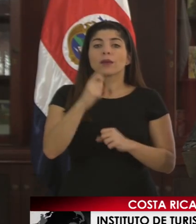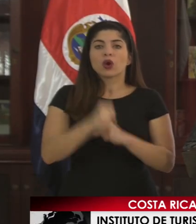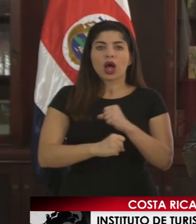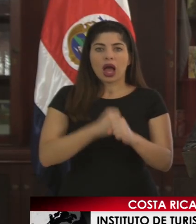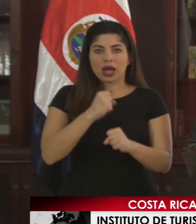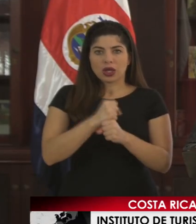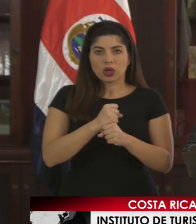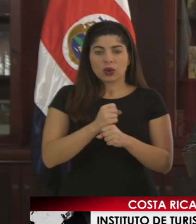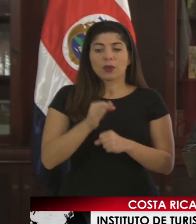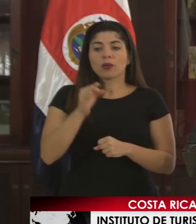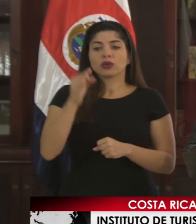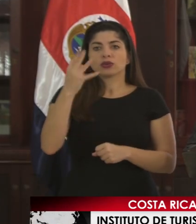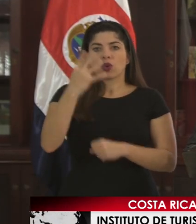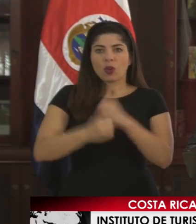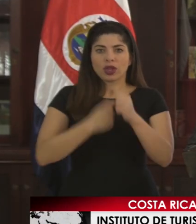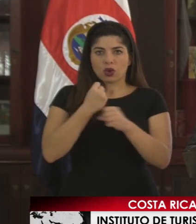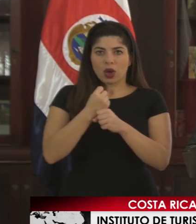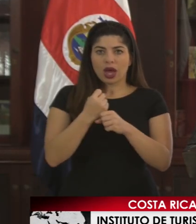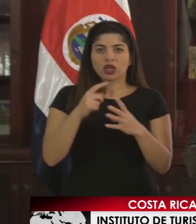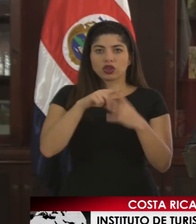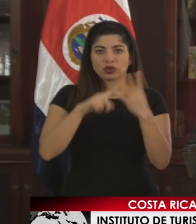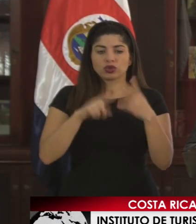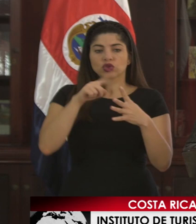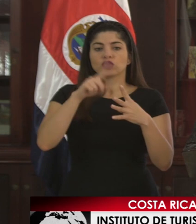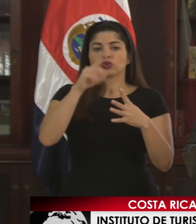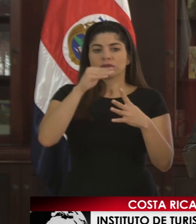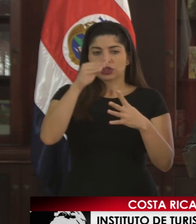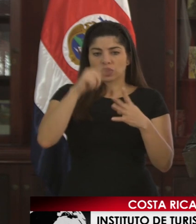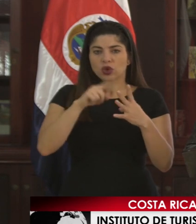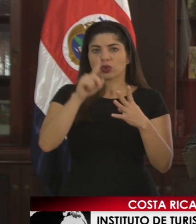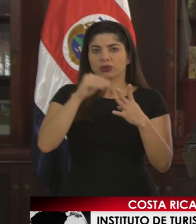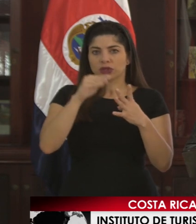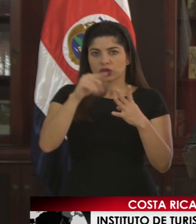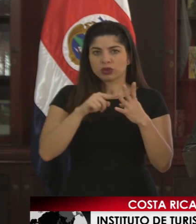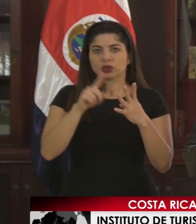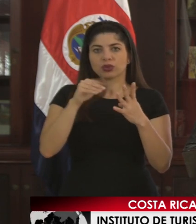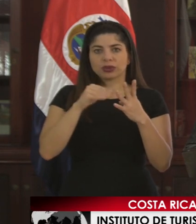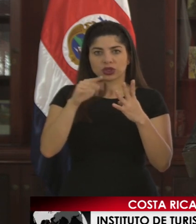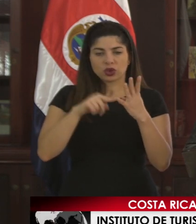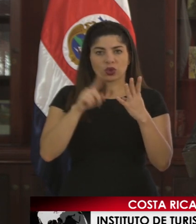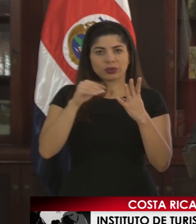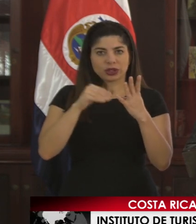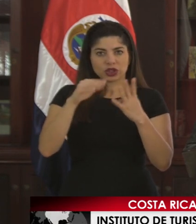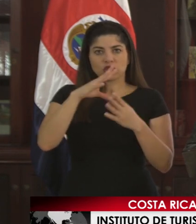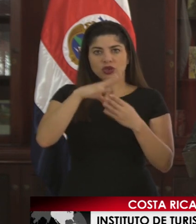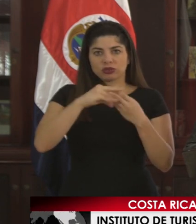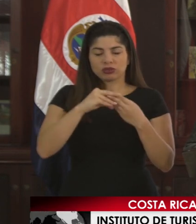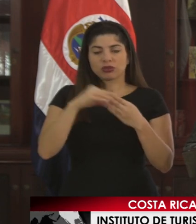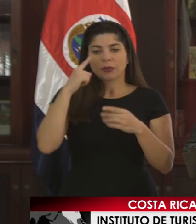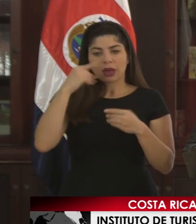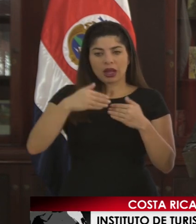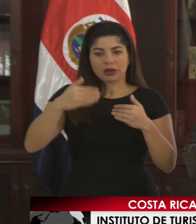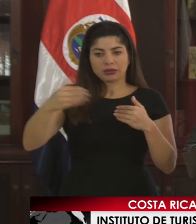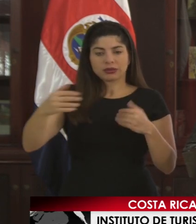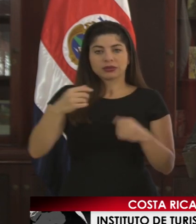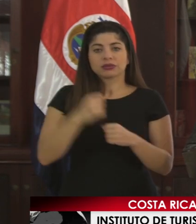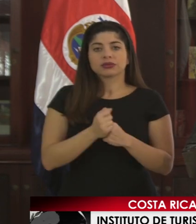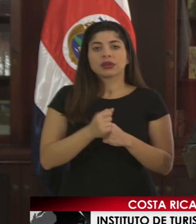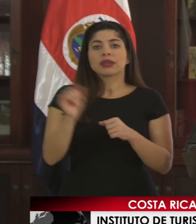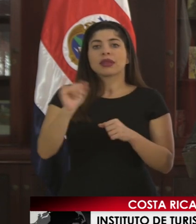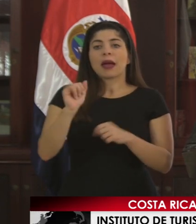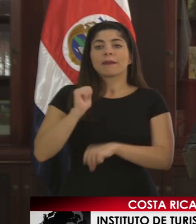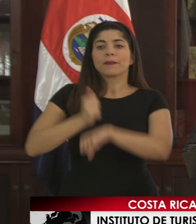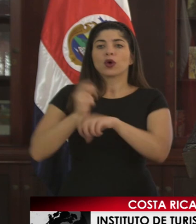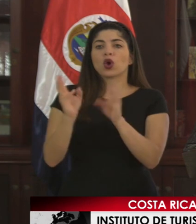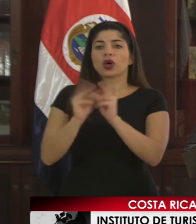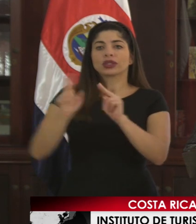por los próximos cuatro años. Y finalmente también la realización de un Congreso